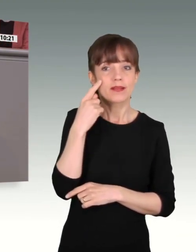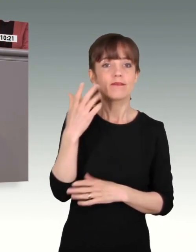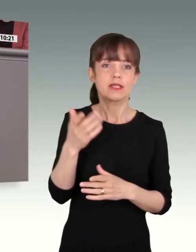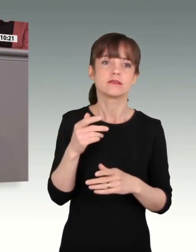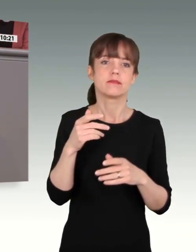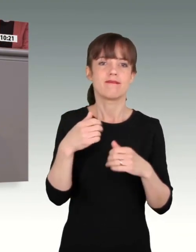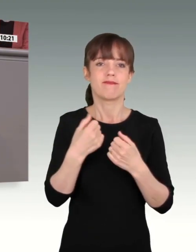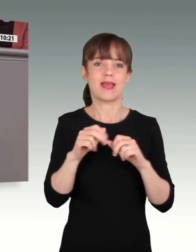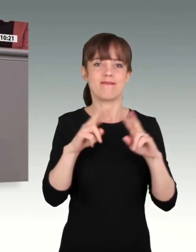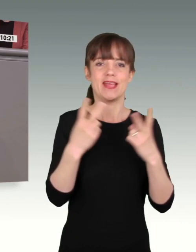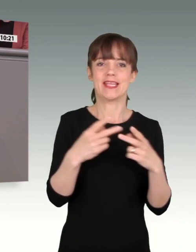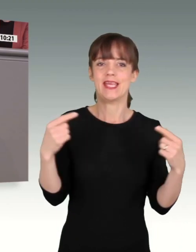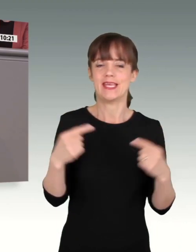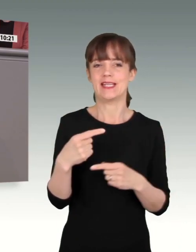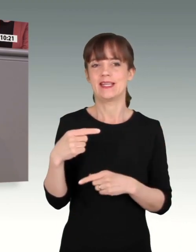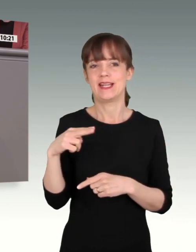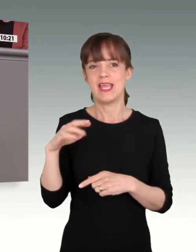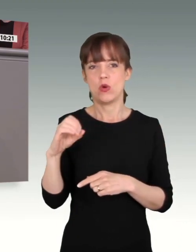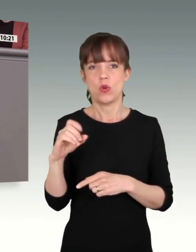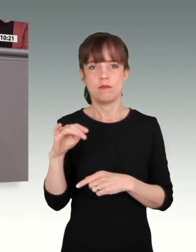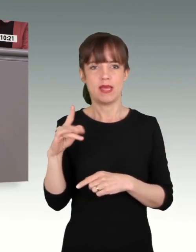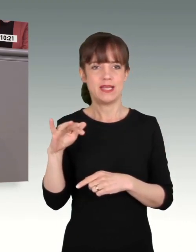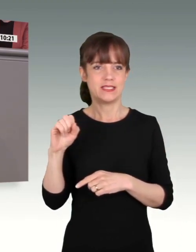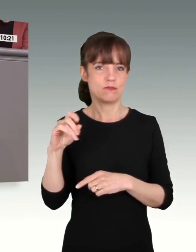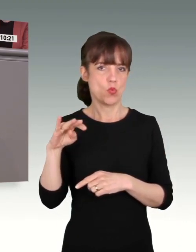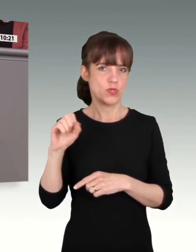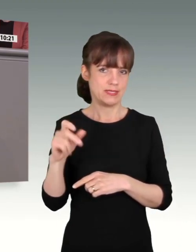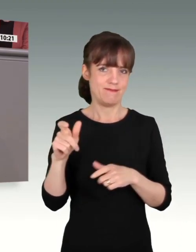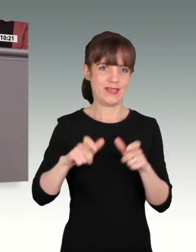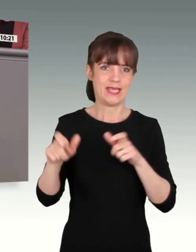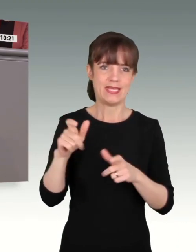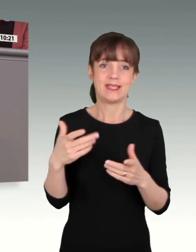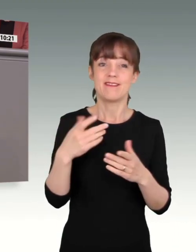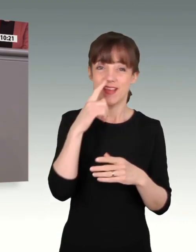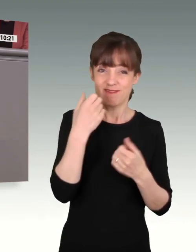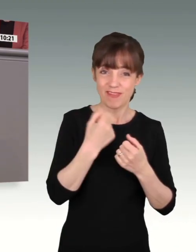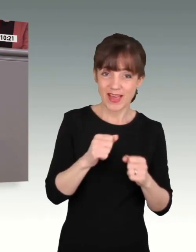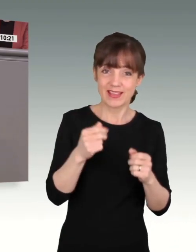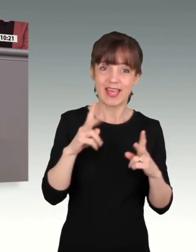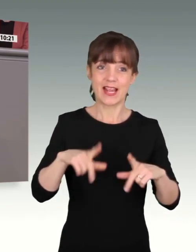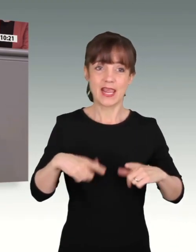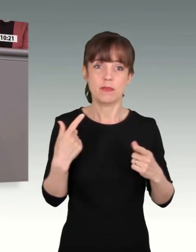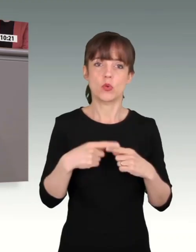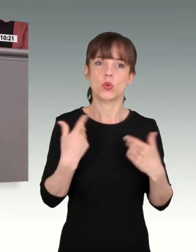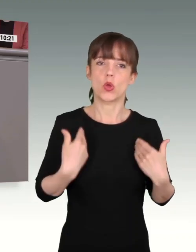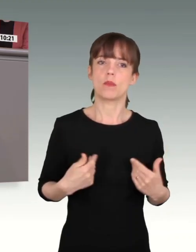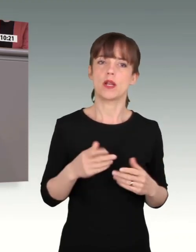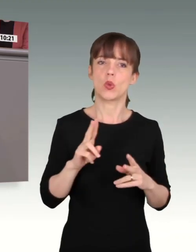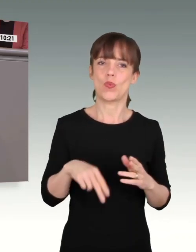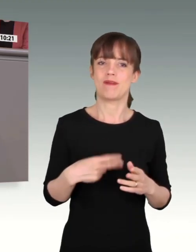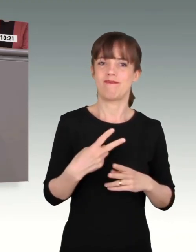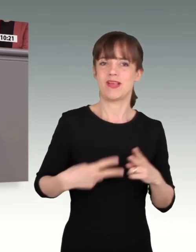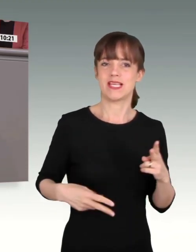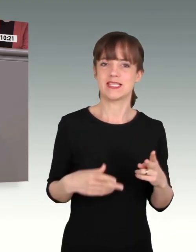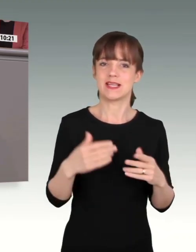diese unserer Art zu leben zu verteidigen. Ich bin allen dafür sehr dankbar. Und deswegen sollten wir noch wesentlich mehr leisten für den Respekt, den die Truppe